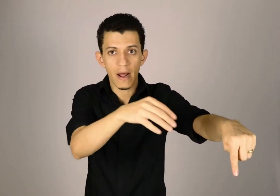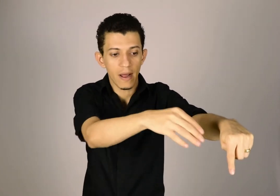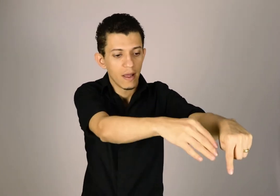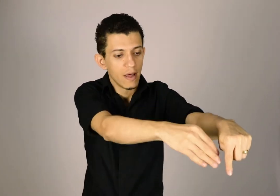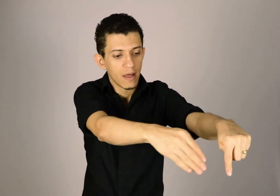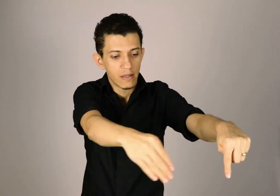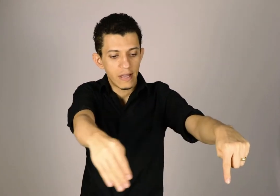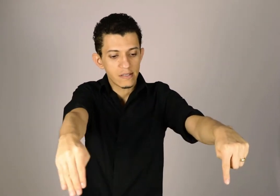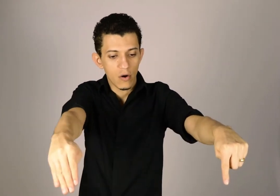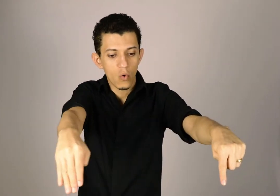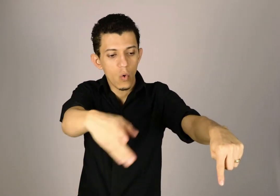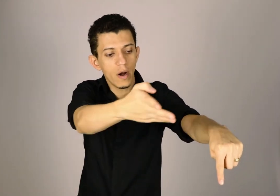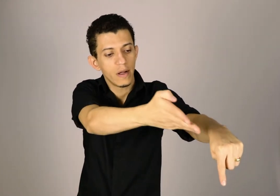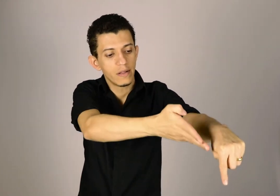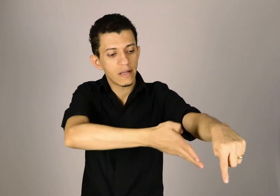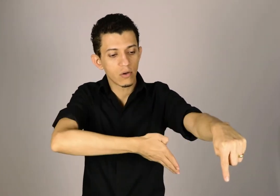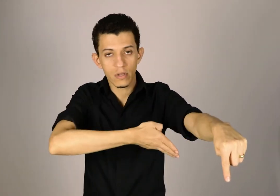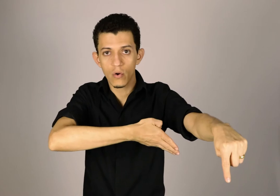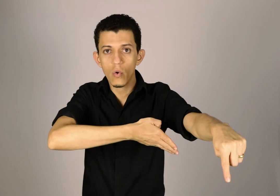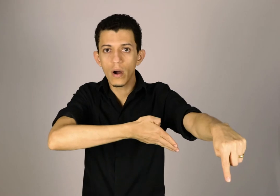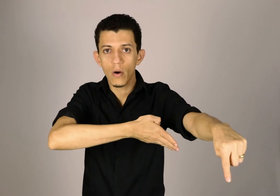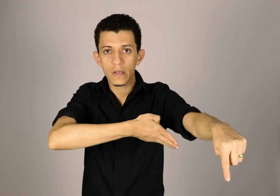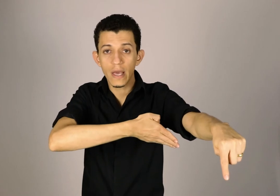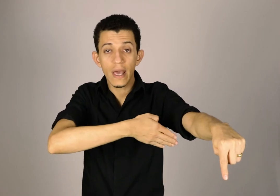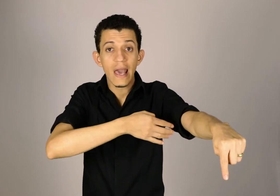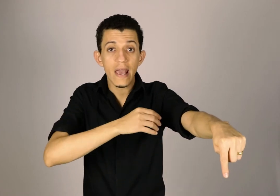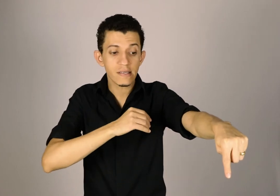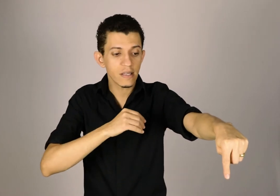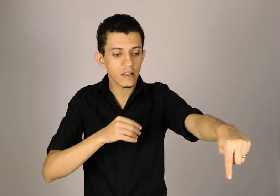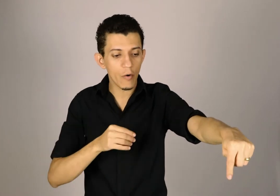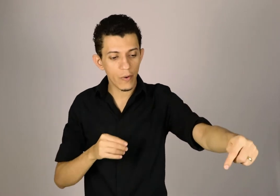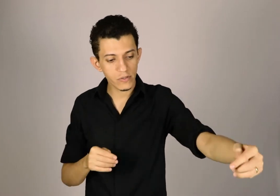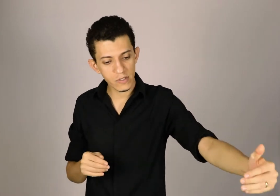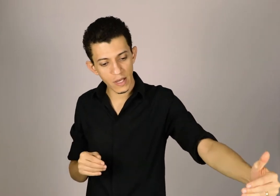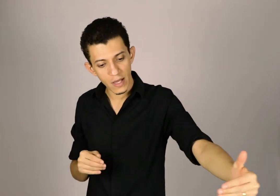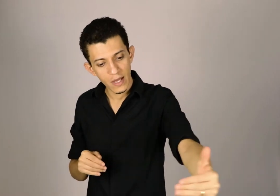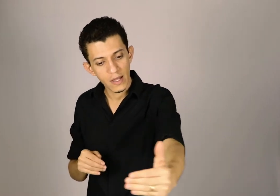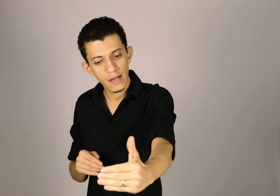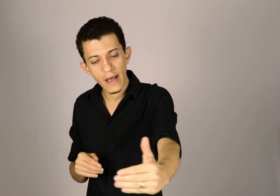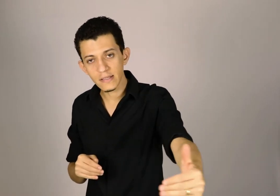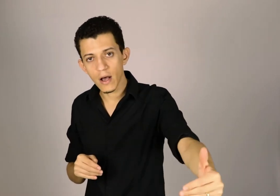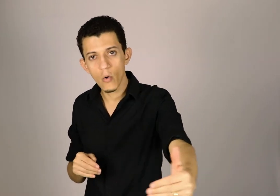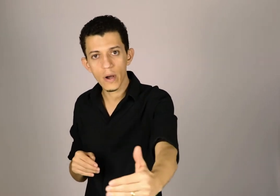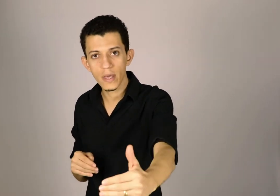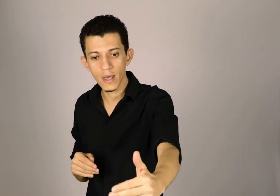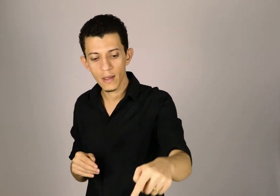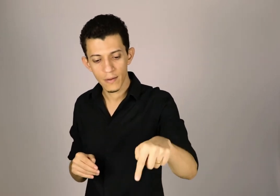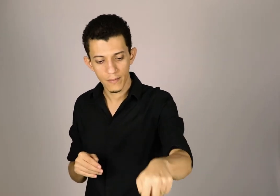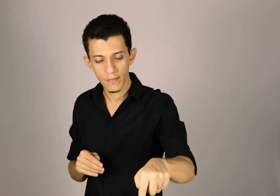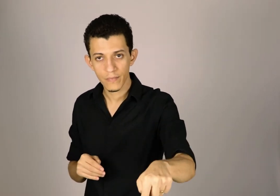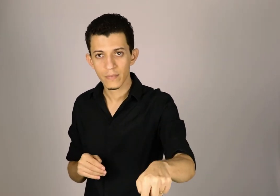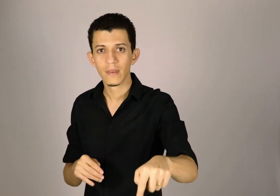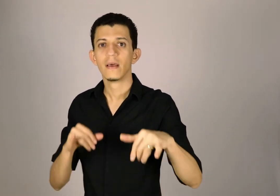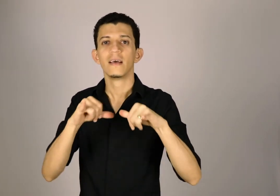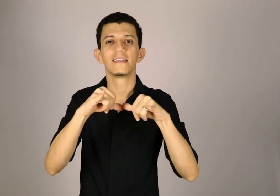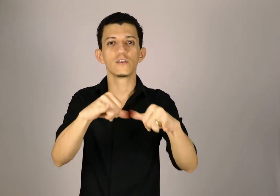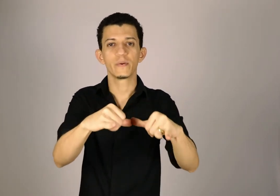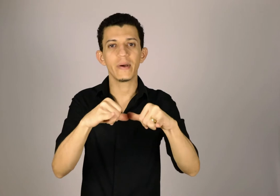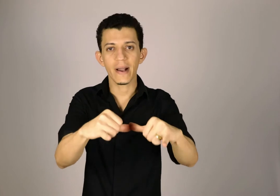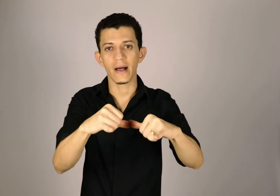dessa rua, dessa outra rua, ok? E assim, então, eu posso dizer que nessa rua aqui tem um supermercado,